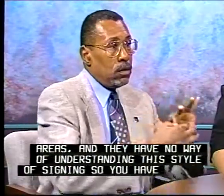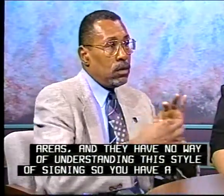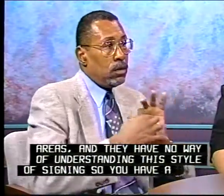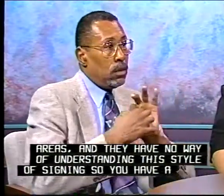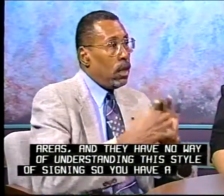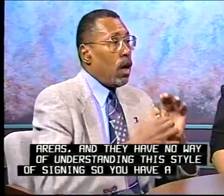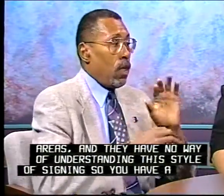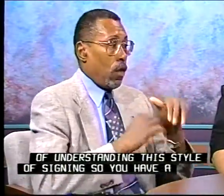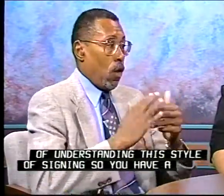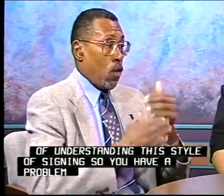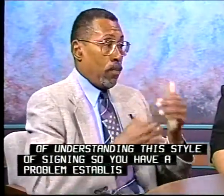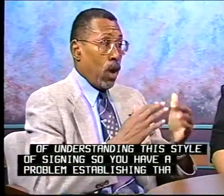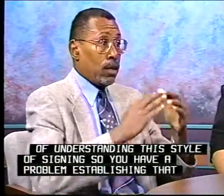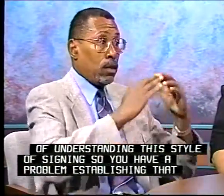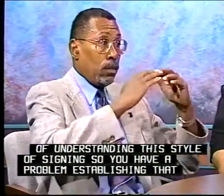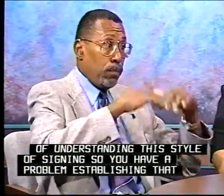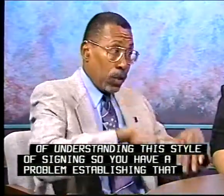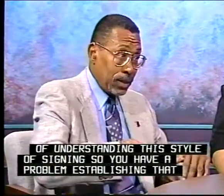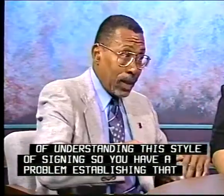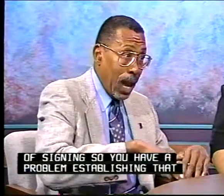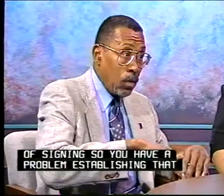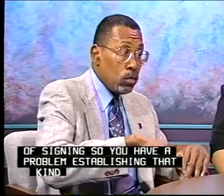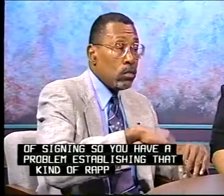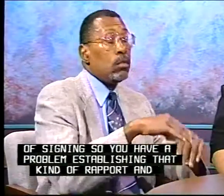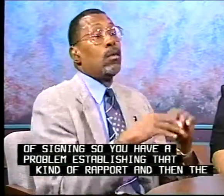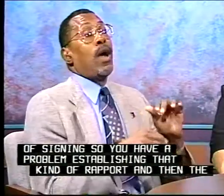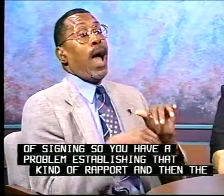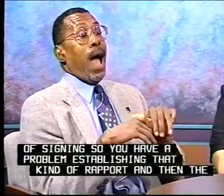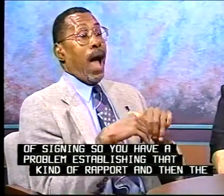problem establishing that kind of rapport and then the process breaks down.